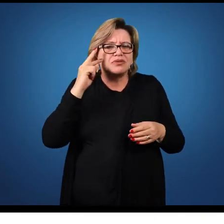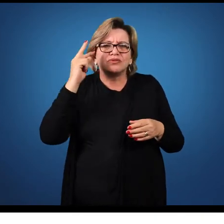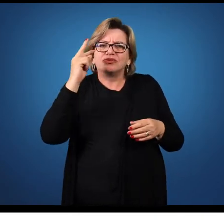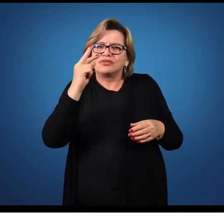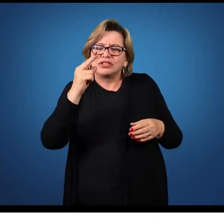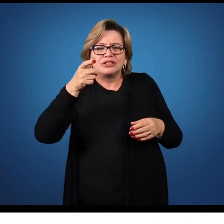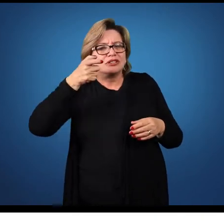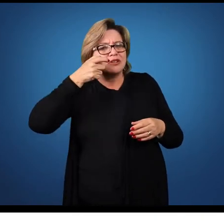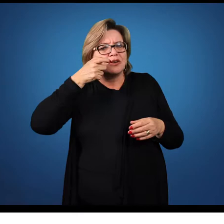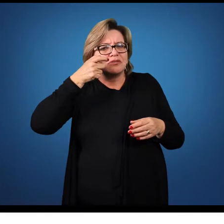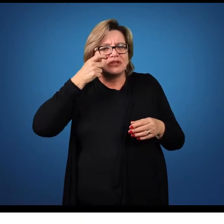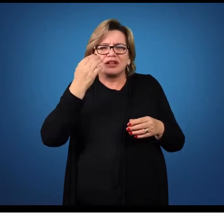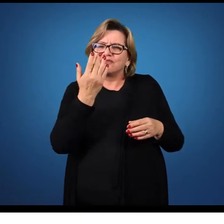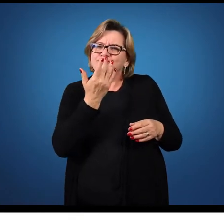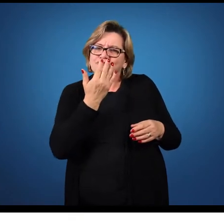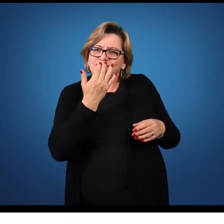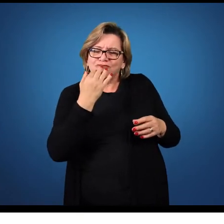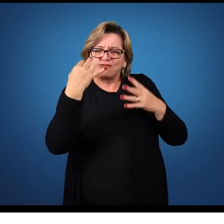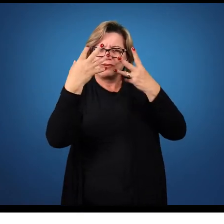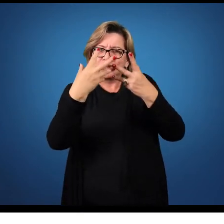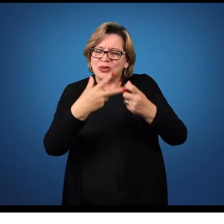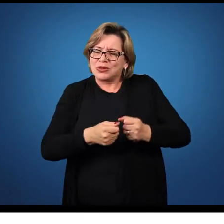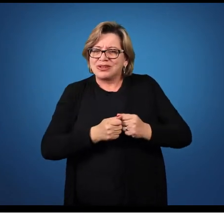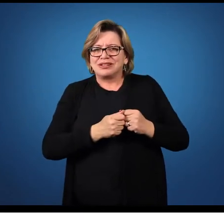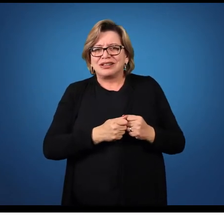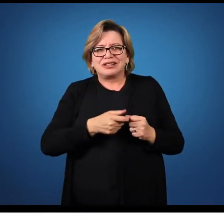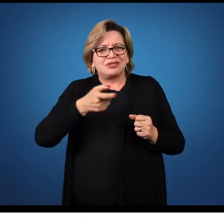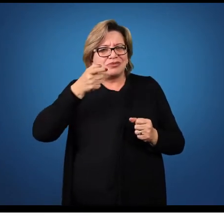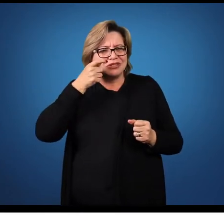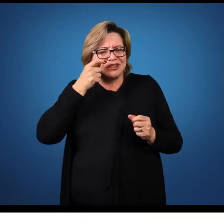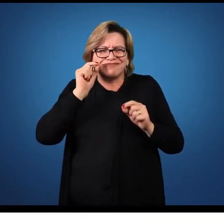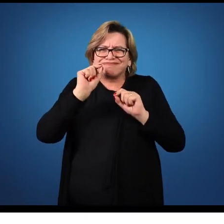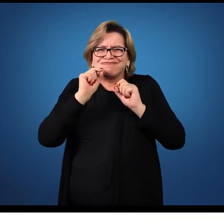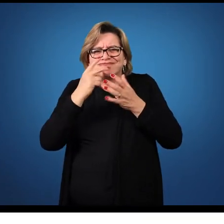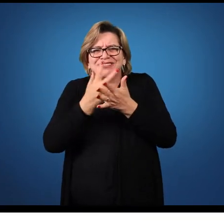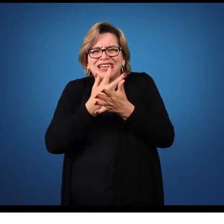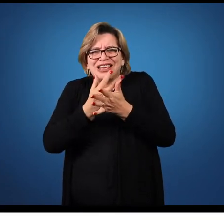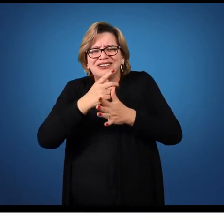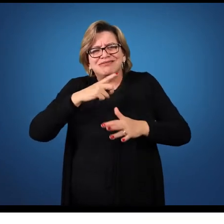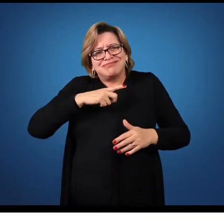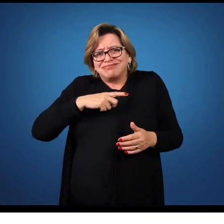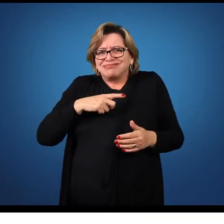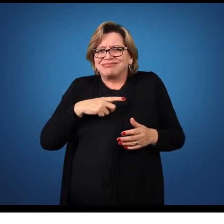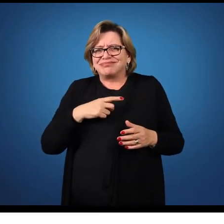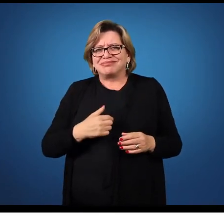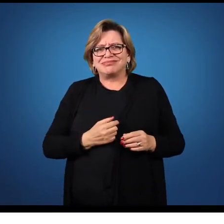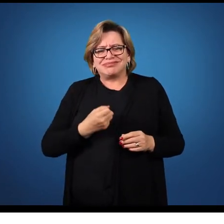Observe todas as cores, observe falhas, se você as encontrar.